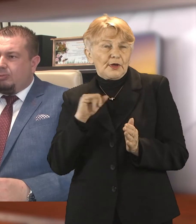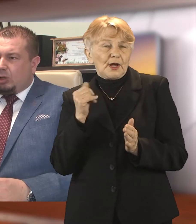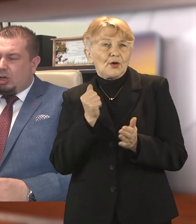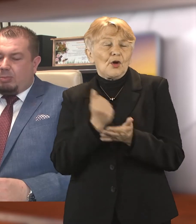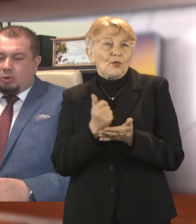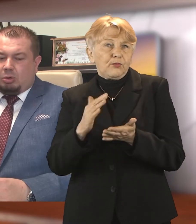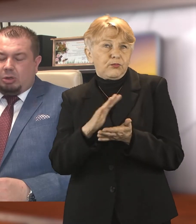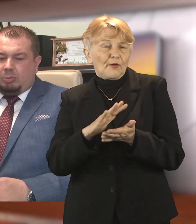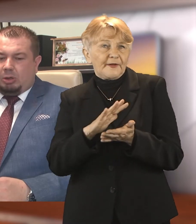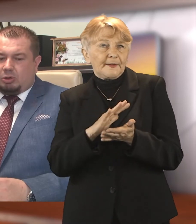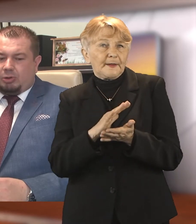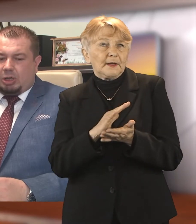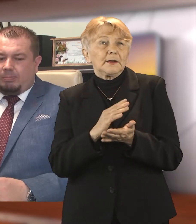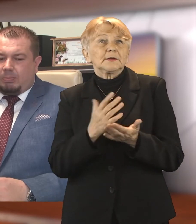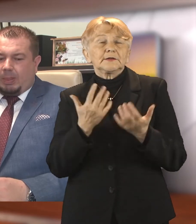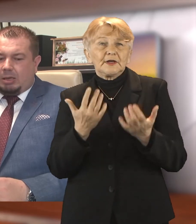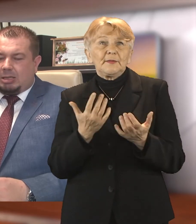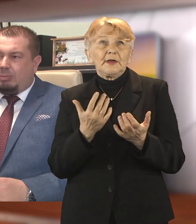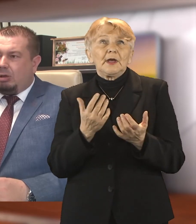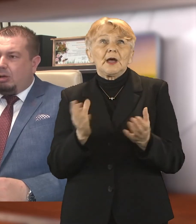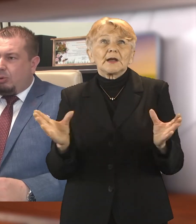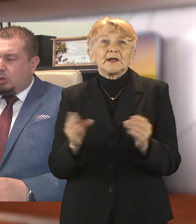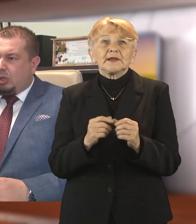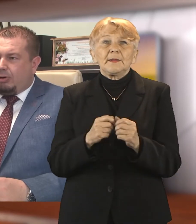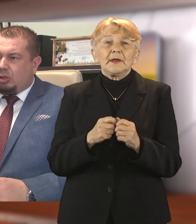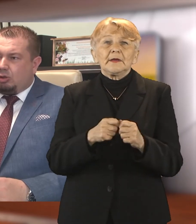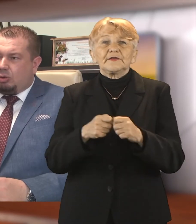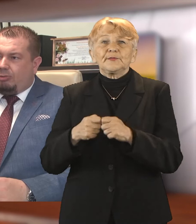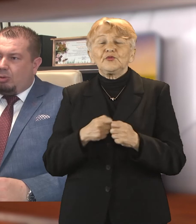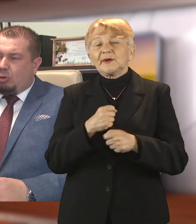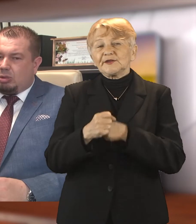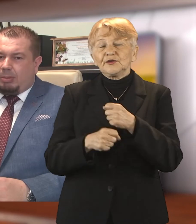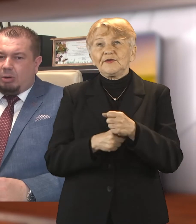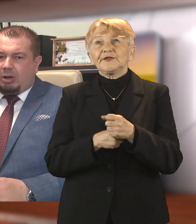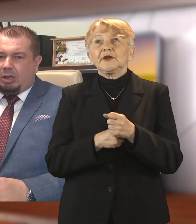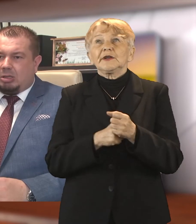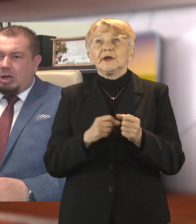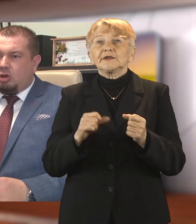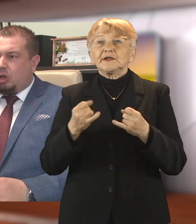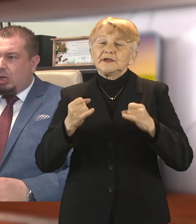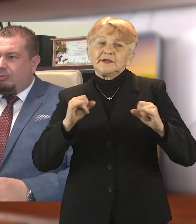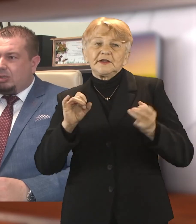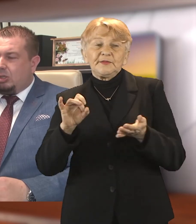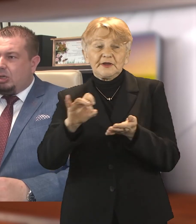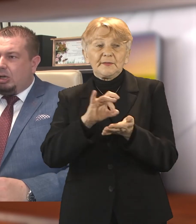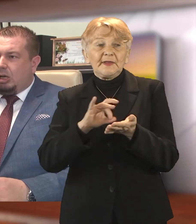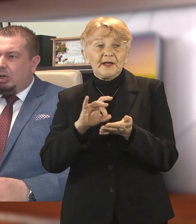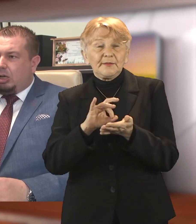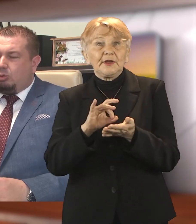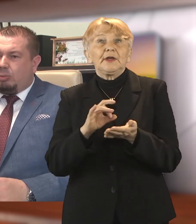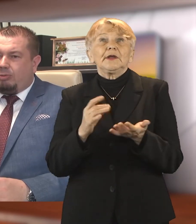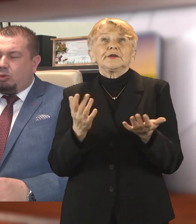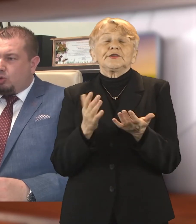współpracy z włodarzami poszczególnych gmin oczywiście chcemy pozyskiwać te środki. tym roku zaplanowanych jest szereg inwestycji,